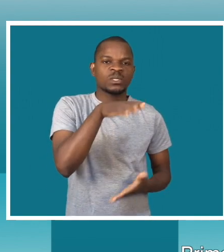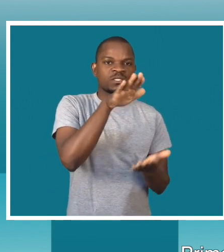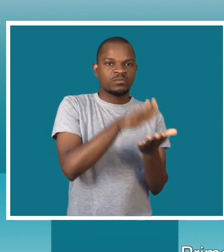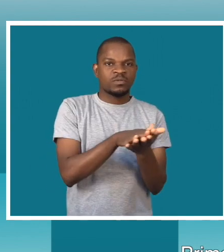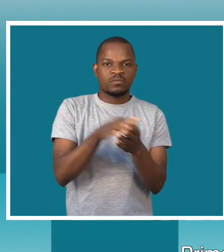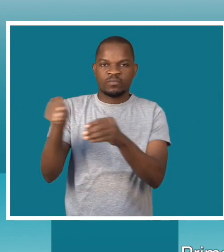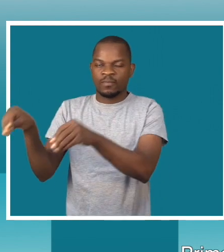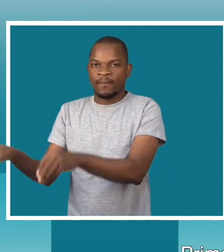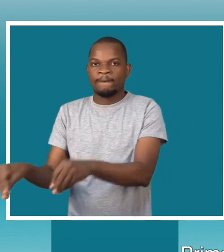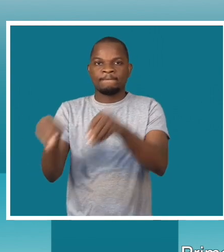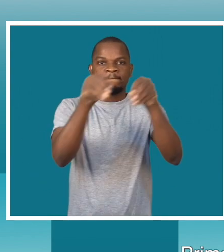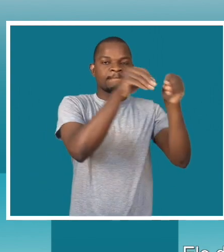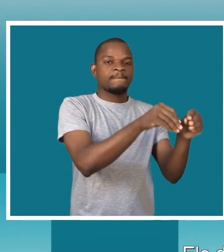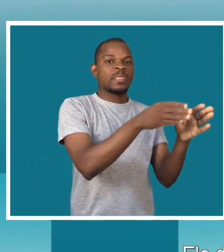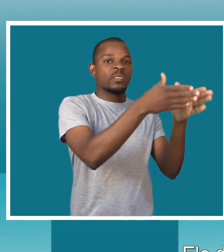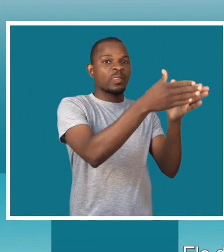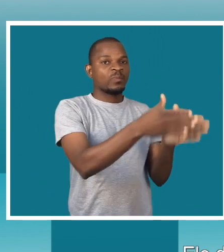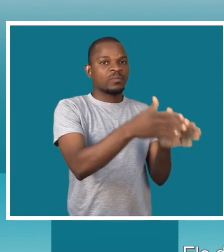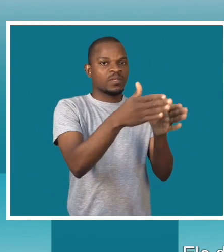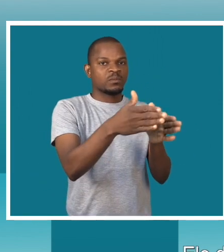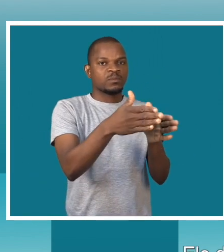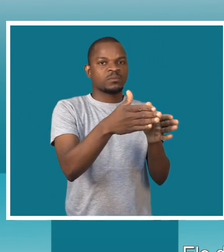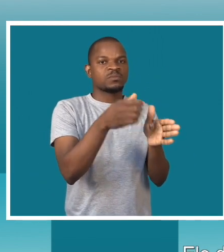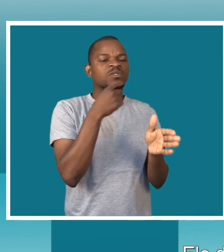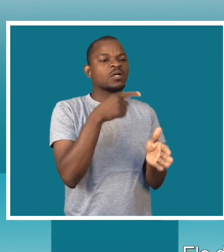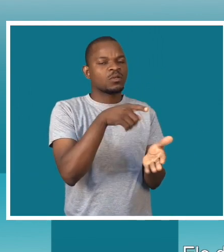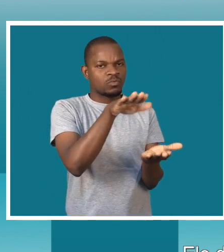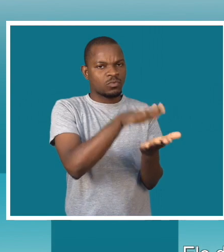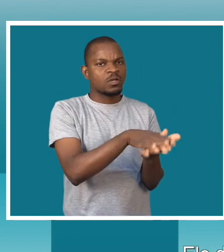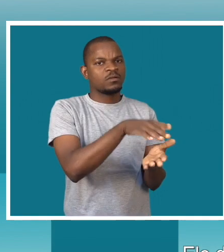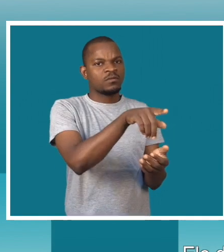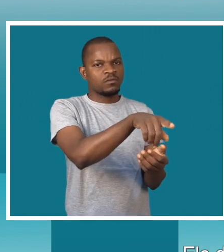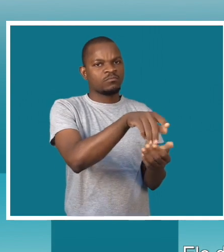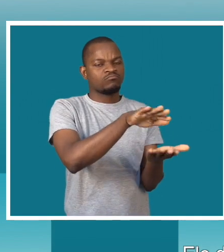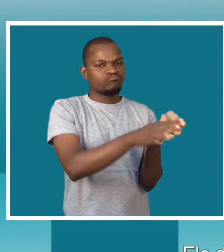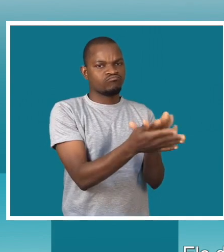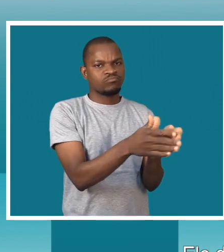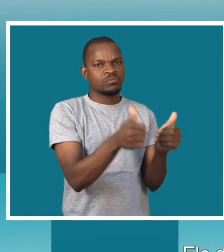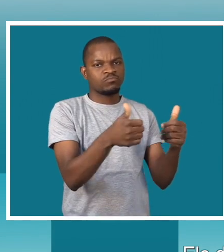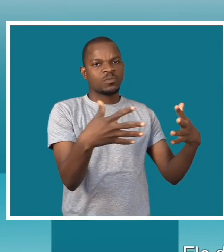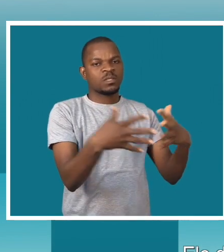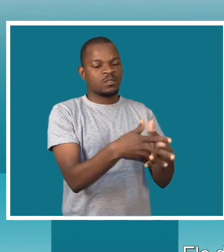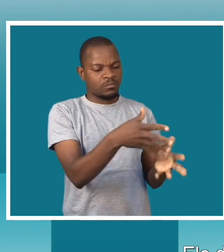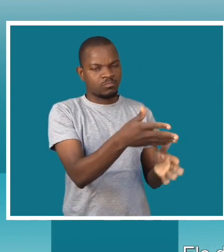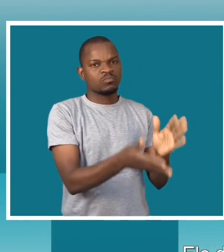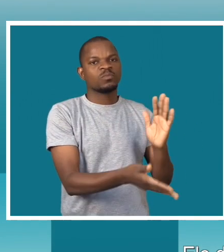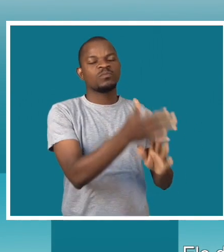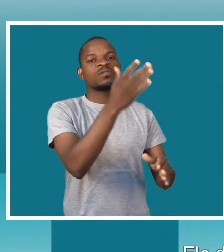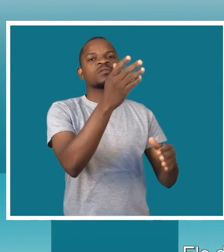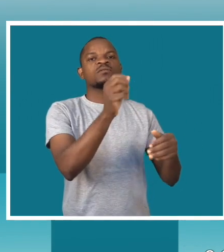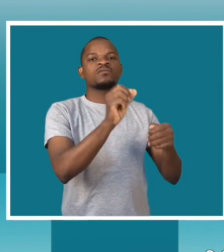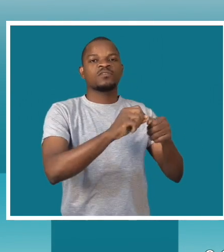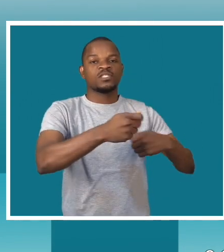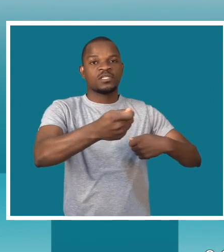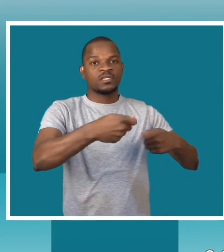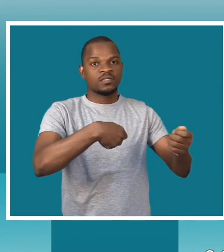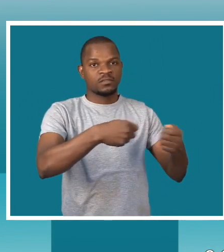povo aqui. Então, retirar o povo e dizer que o lugar que vocês já prepararam é este aqui, que vocês possam